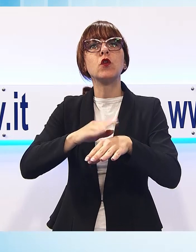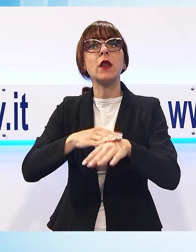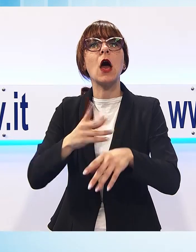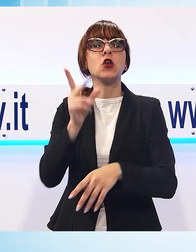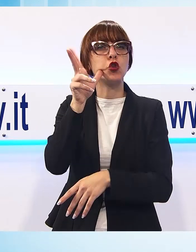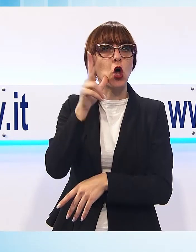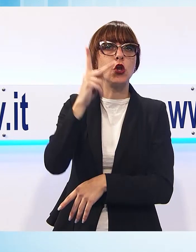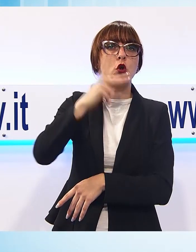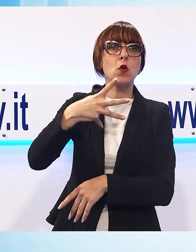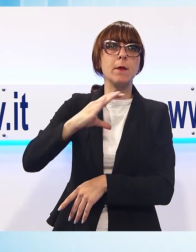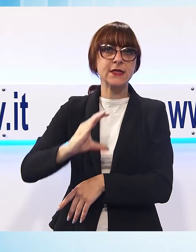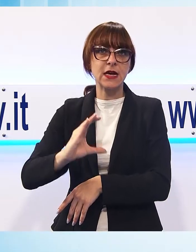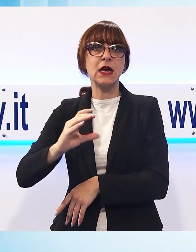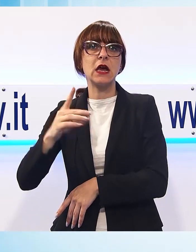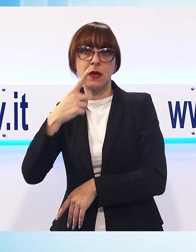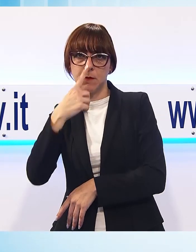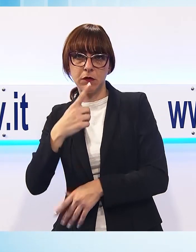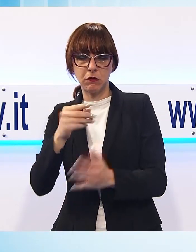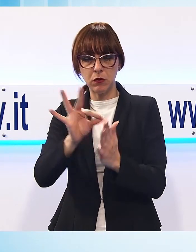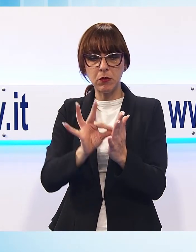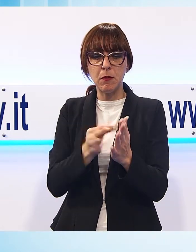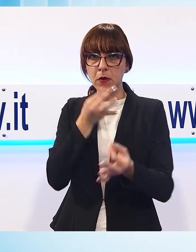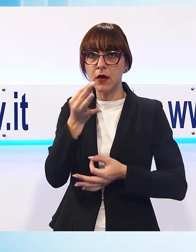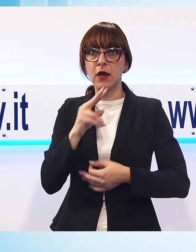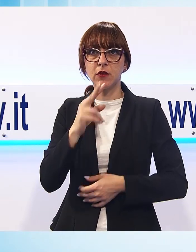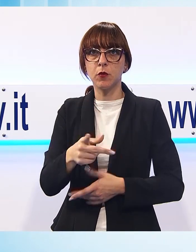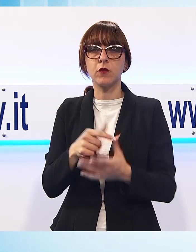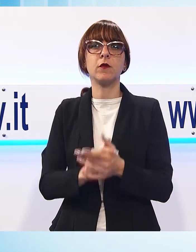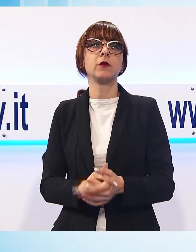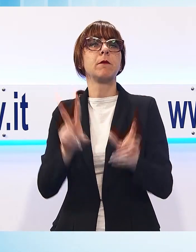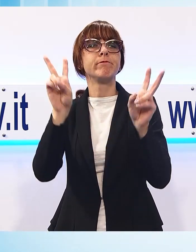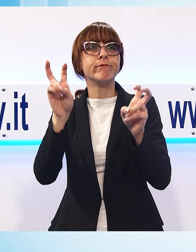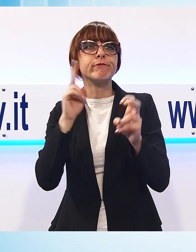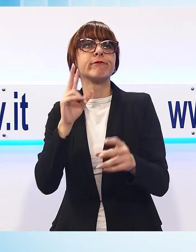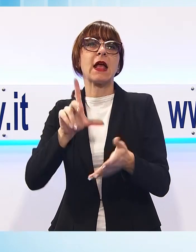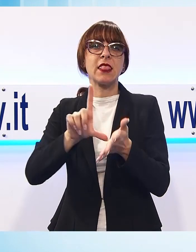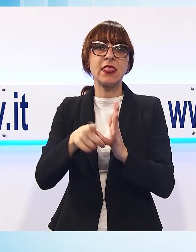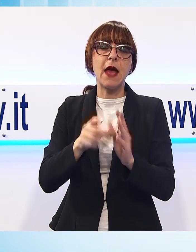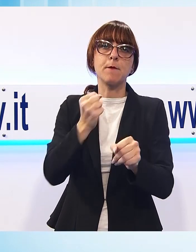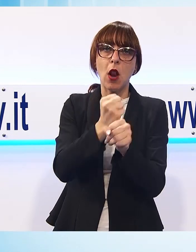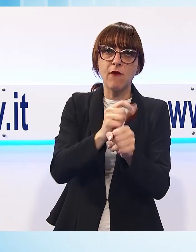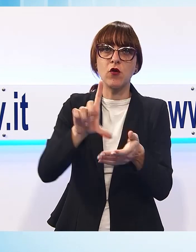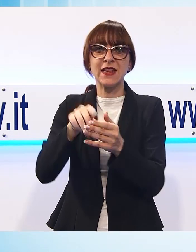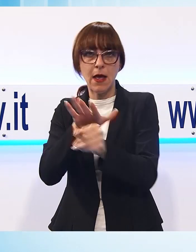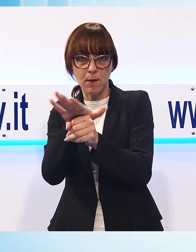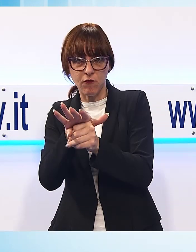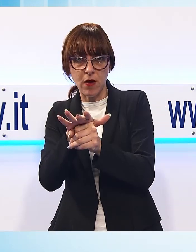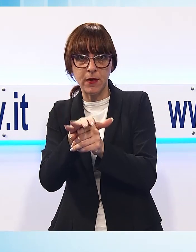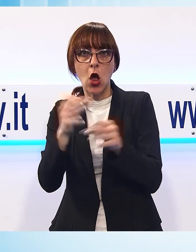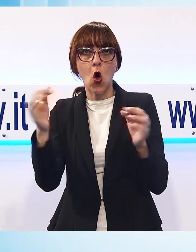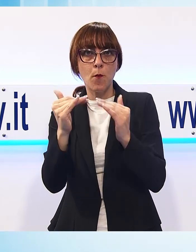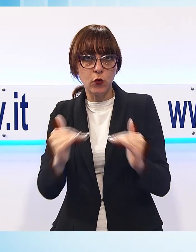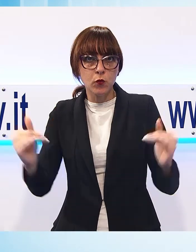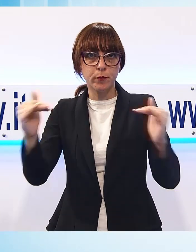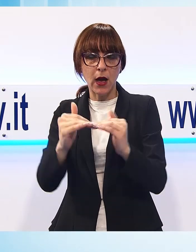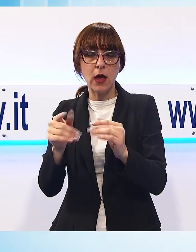trattati, la difficoltà di conciliare tempi di lavoro e tempi da dedicare alla famiglia, le pari opportunità e le molestie. E su